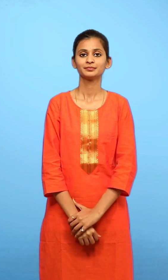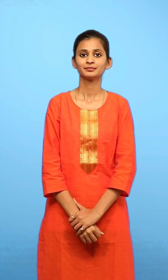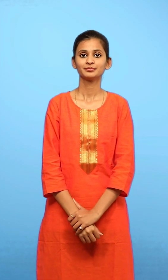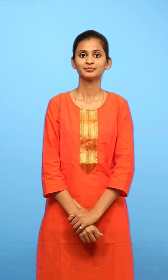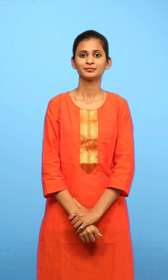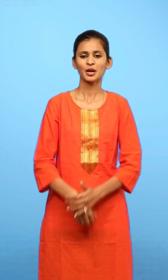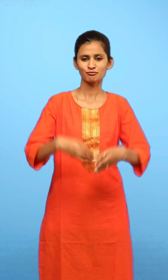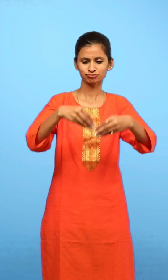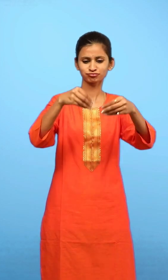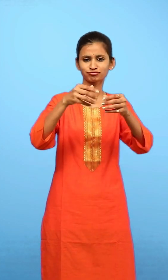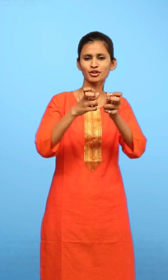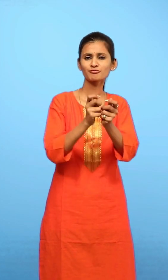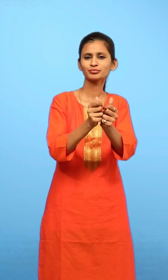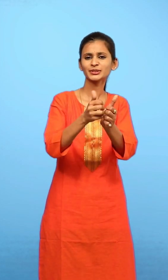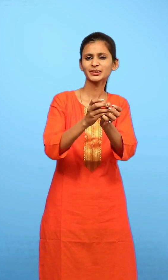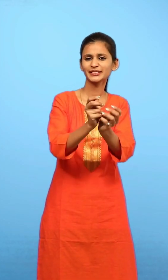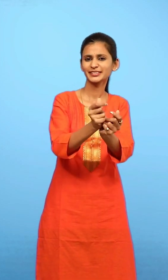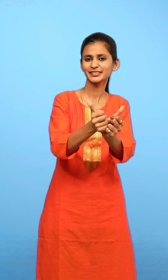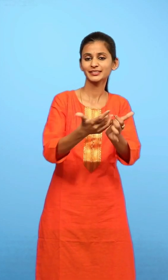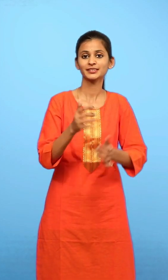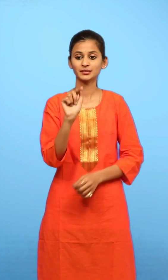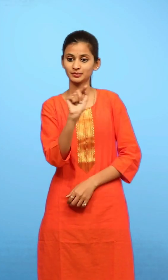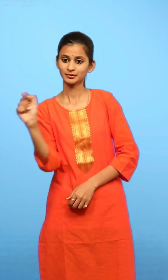मिट्टी रिक्तस्थान